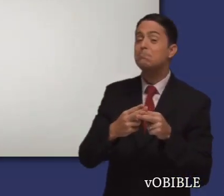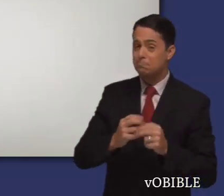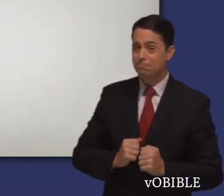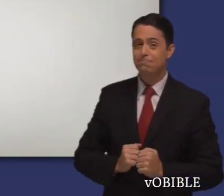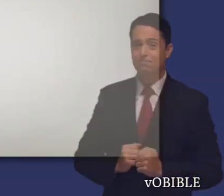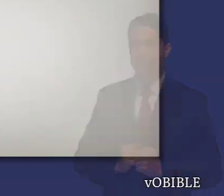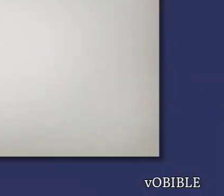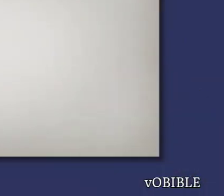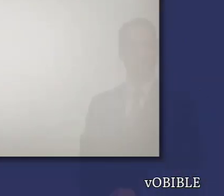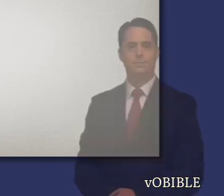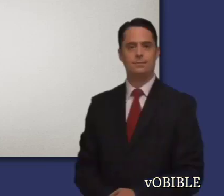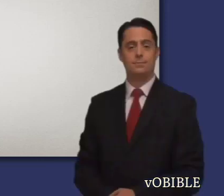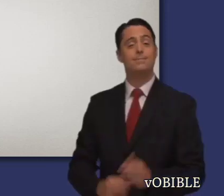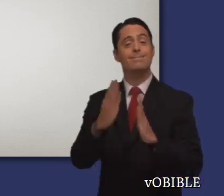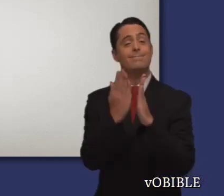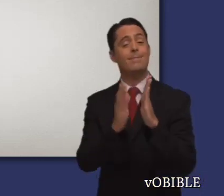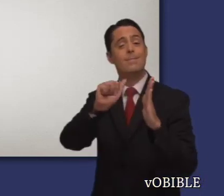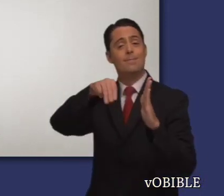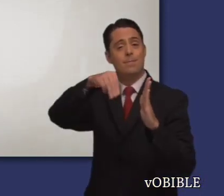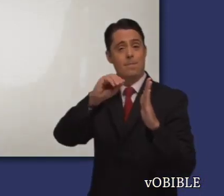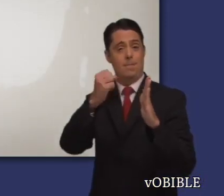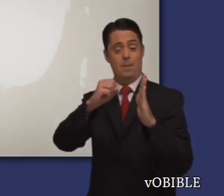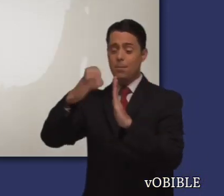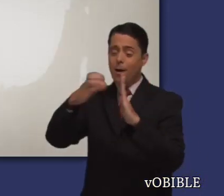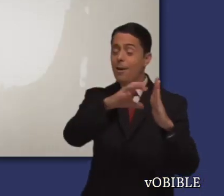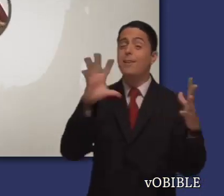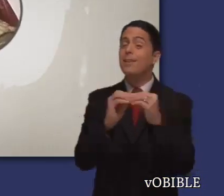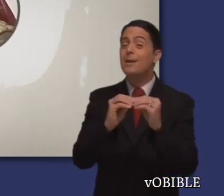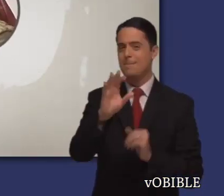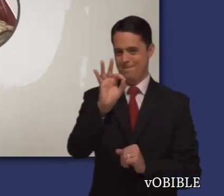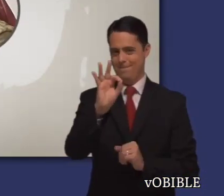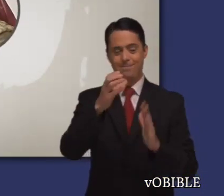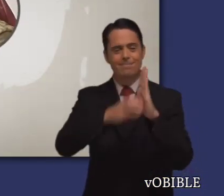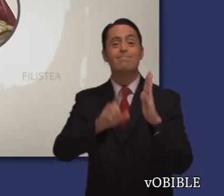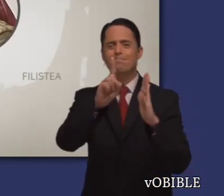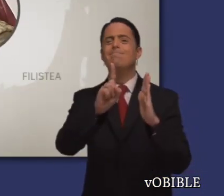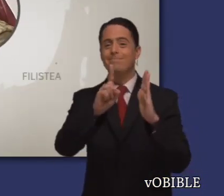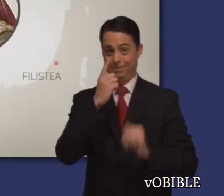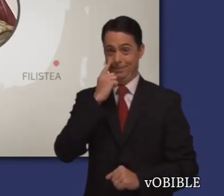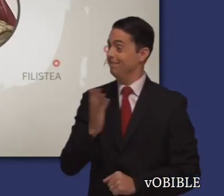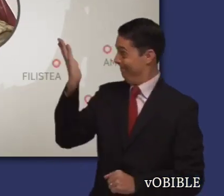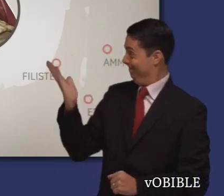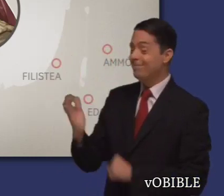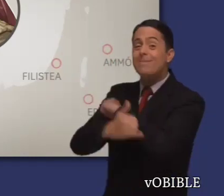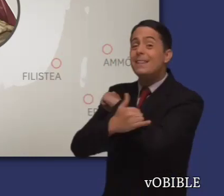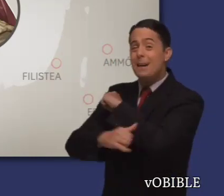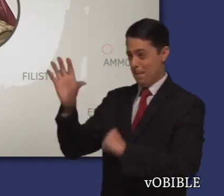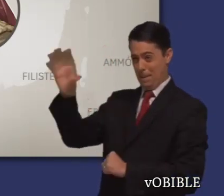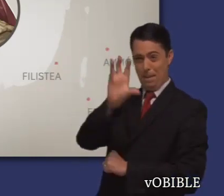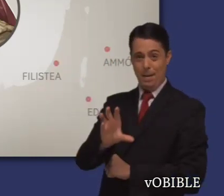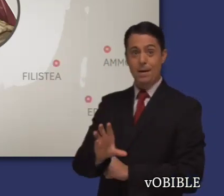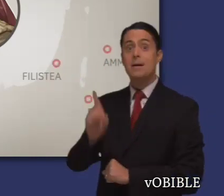El libro de Amós tiene nueve capítulos. El capítulo 1 contiene mensajes de juicio contra varias